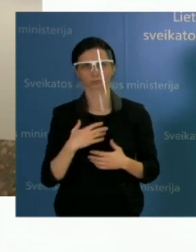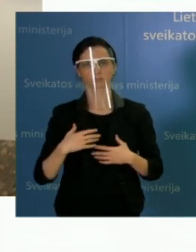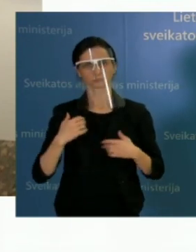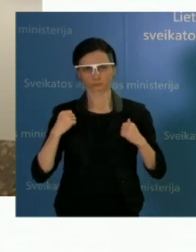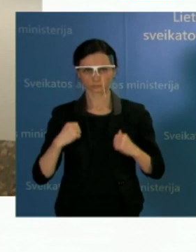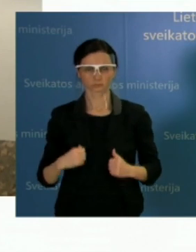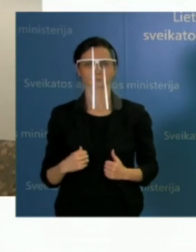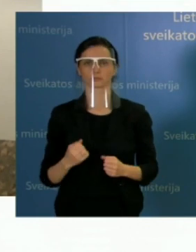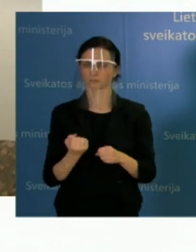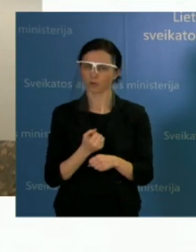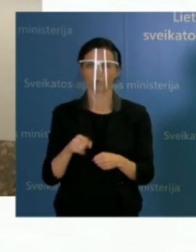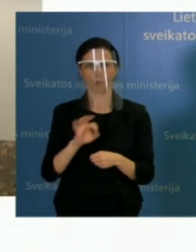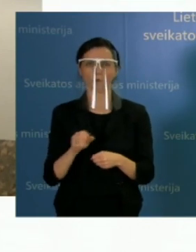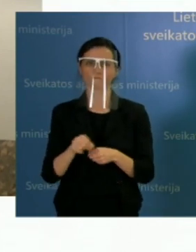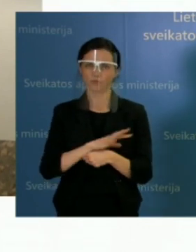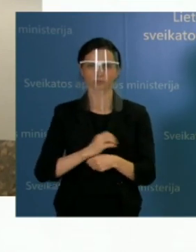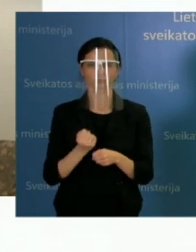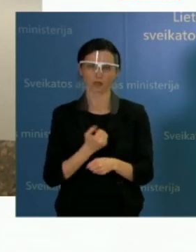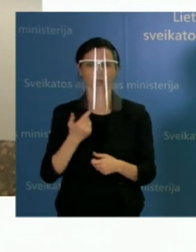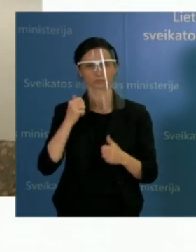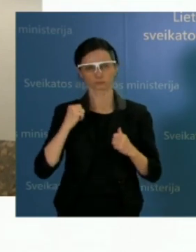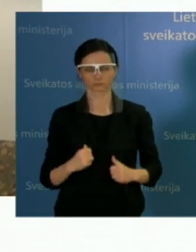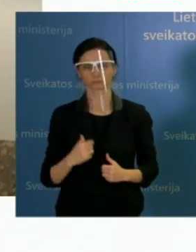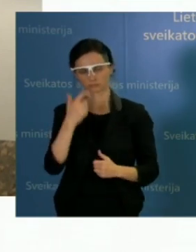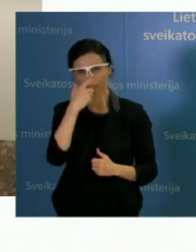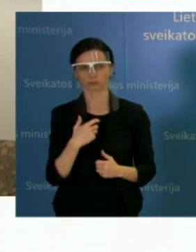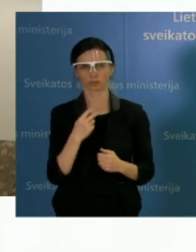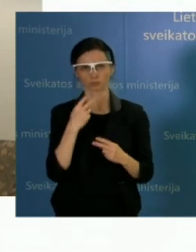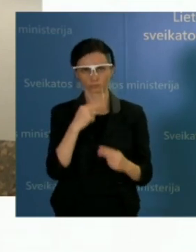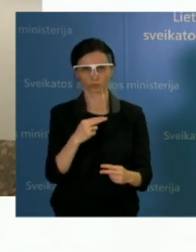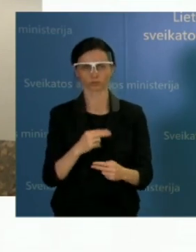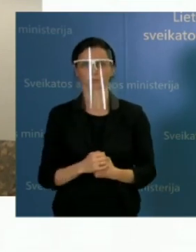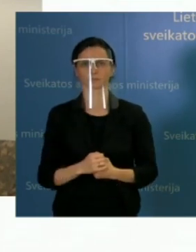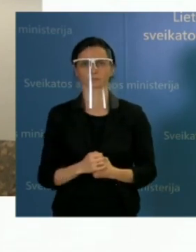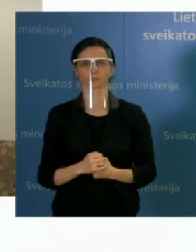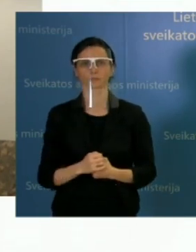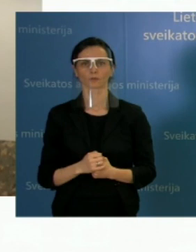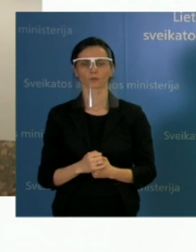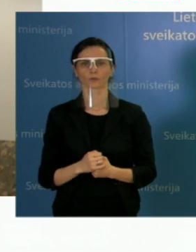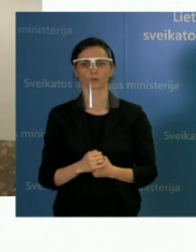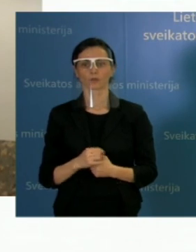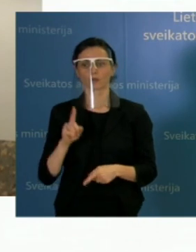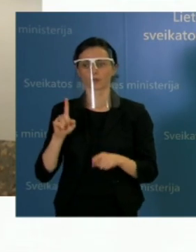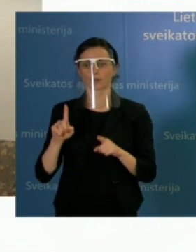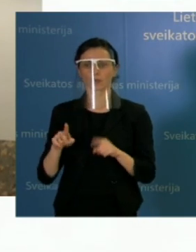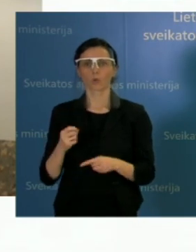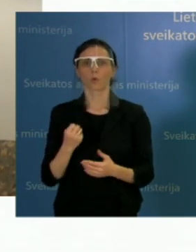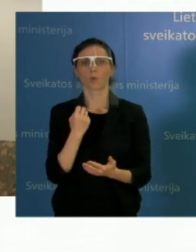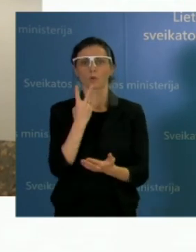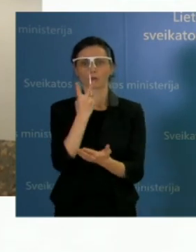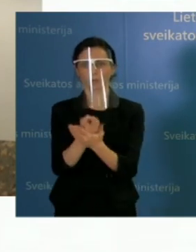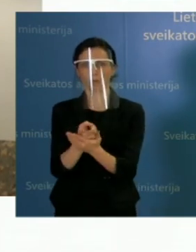Dabar, jeigu klausyti irgi, turbūt kyla klausimas, o kaip atrodo, galbūt lygoninės yra užpildytos